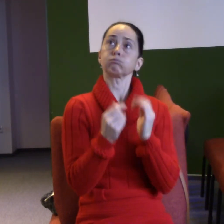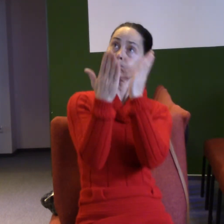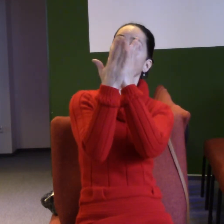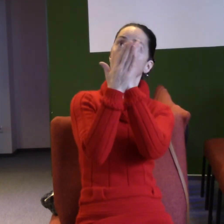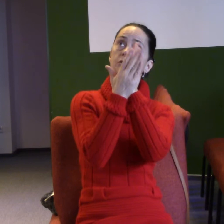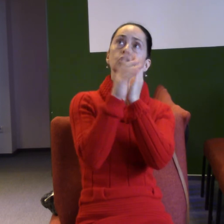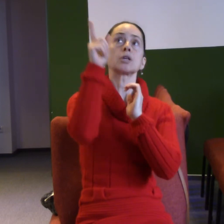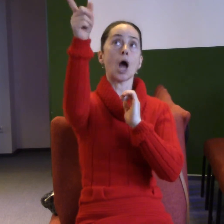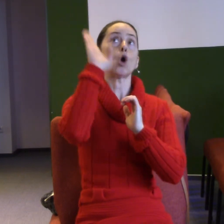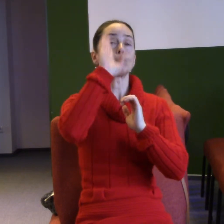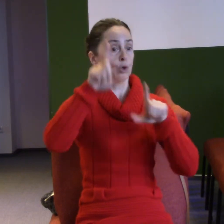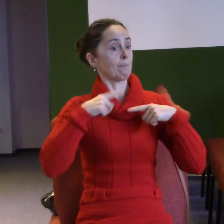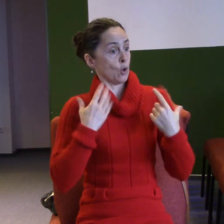se dotykat životu lidí.